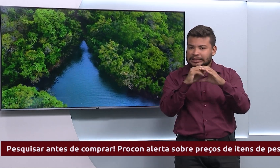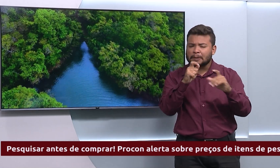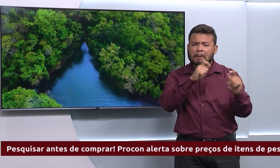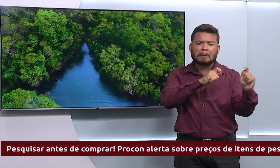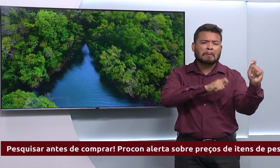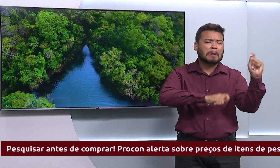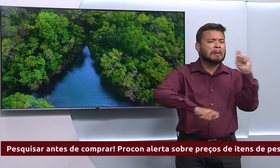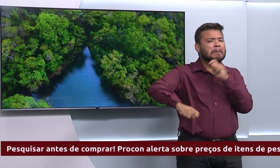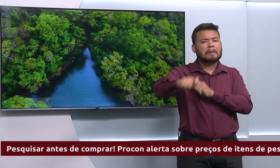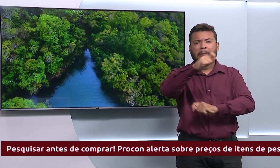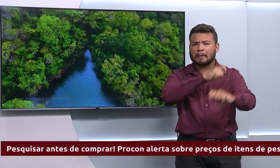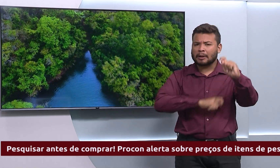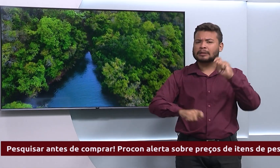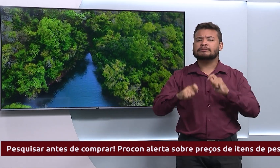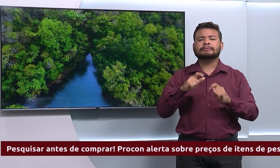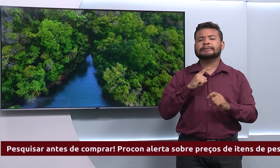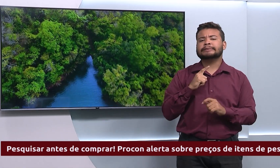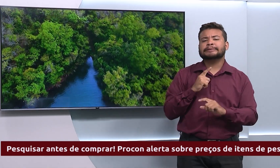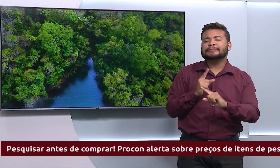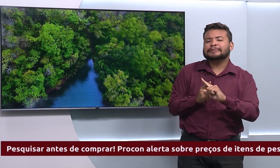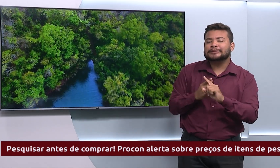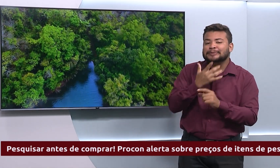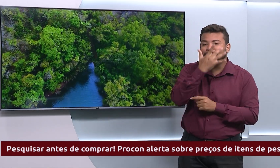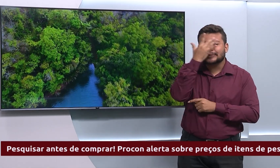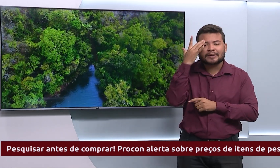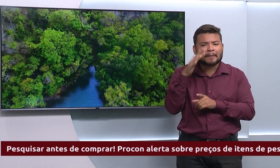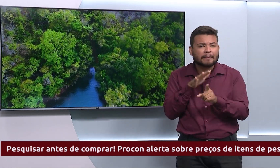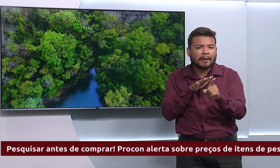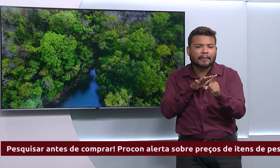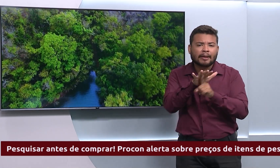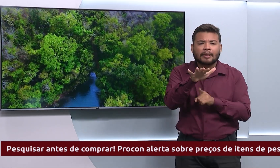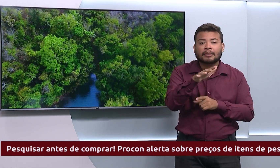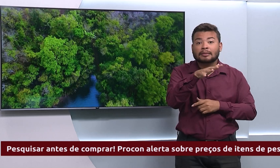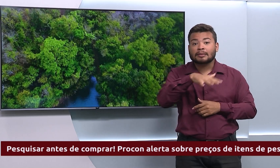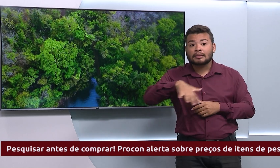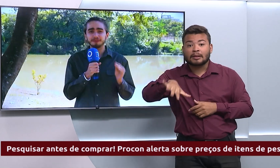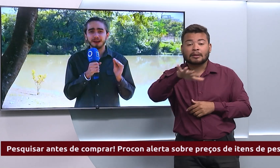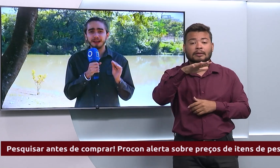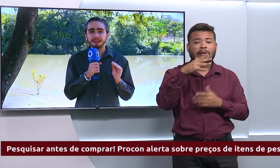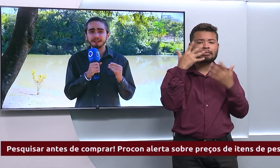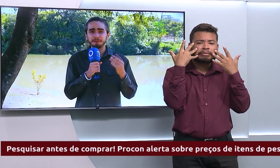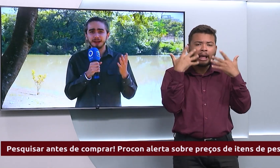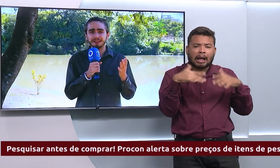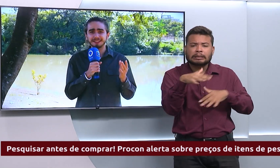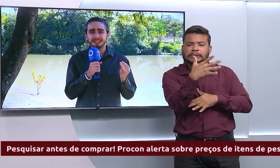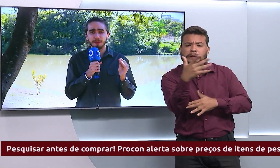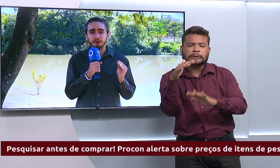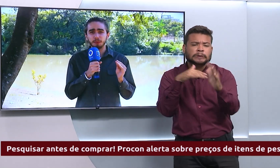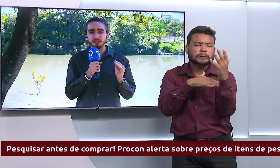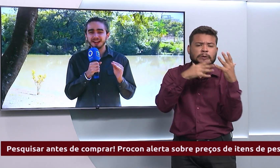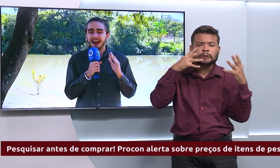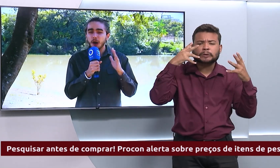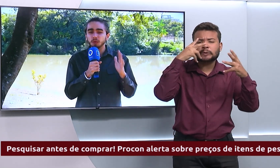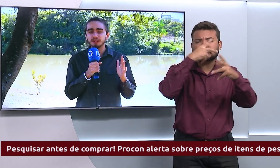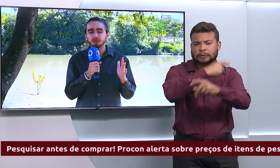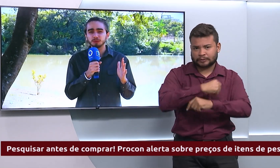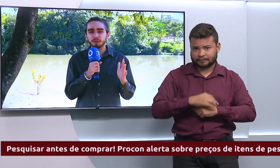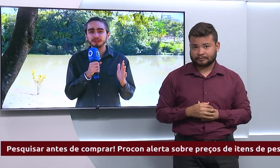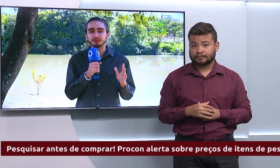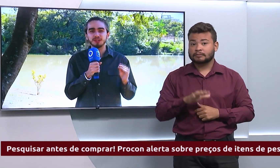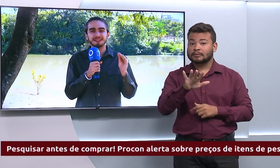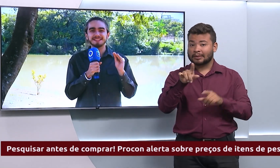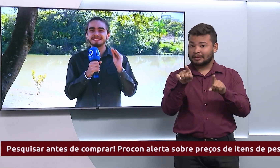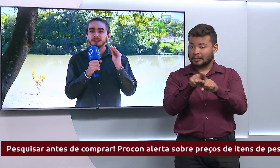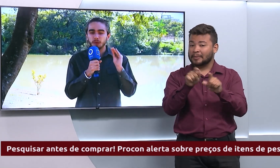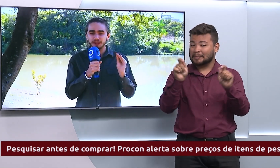influenciada por quem vem curtir as belezas naturais do Estado. Vale lembrar que essa época pode ir alta nos